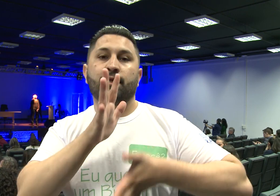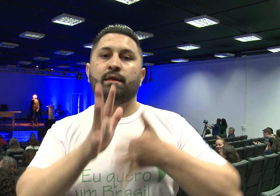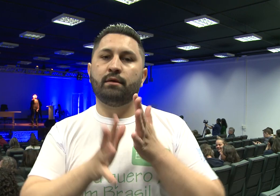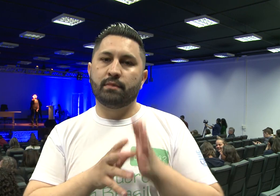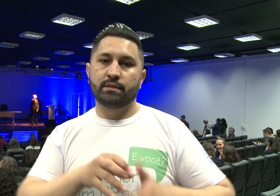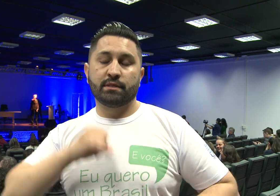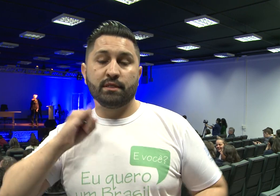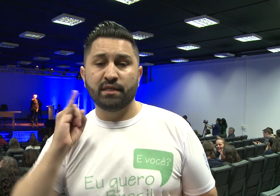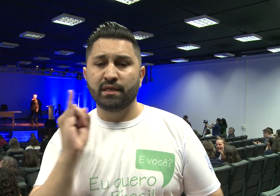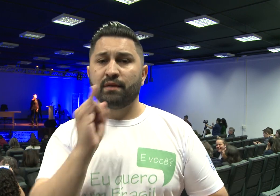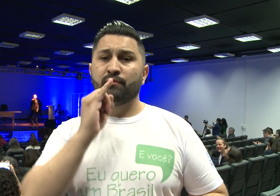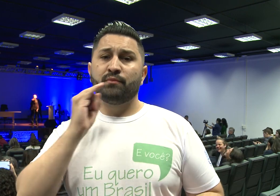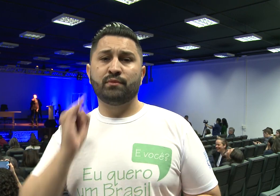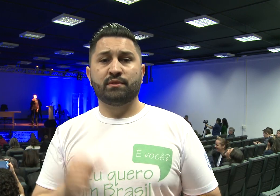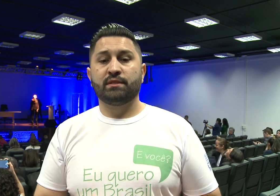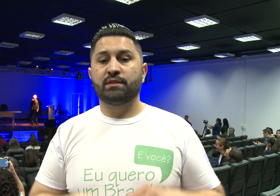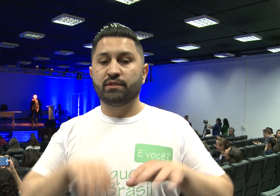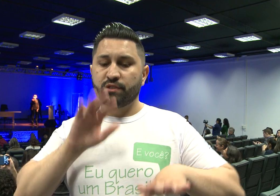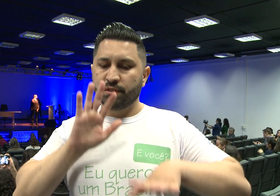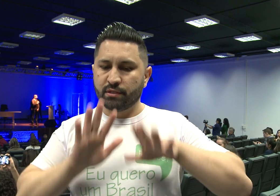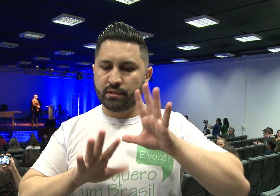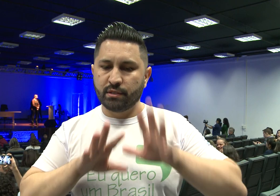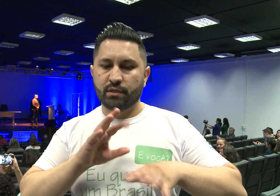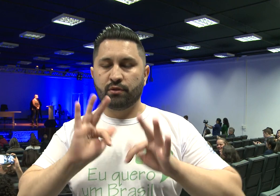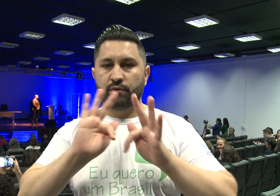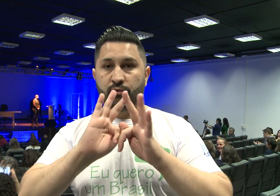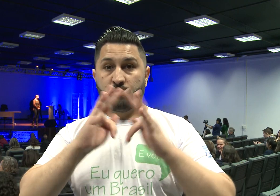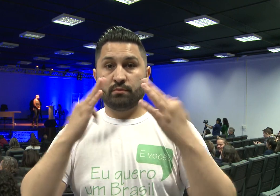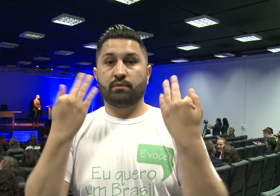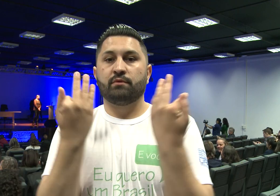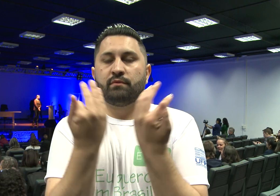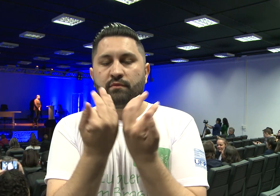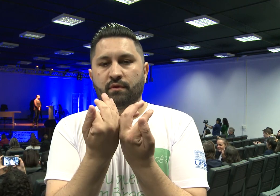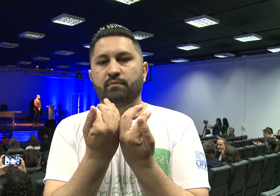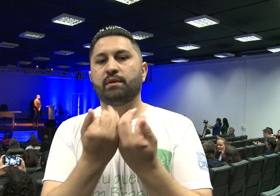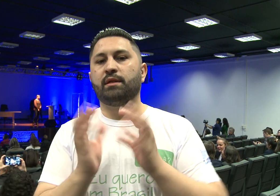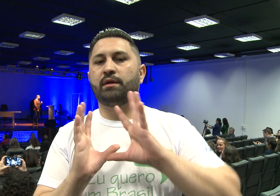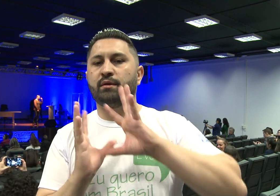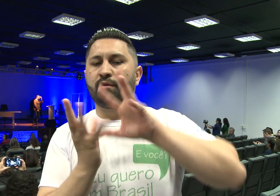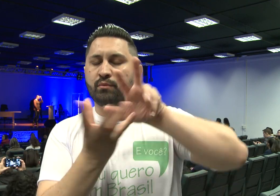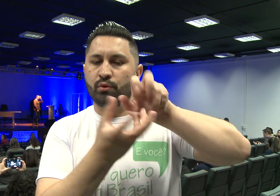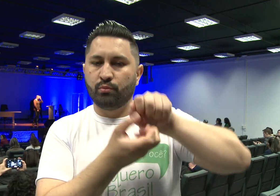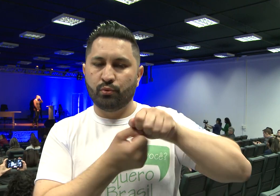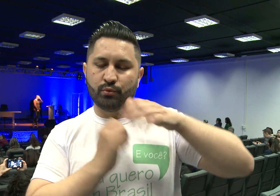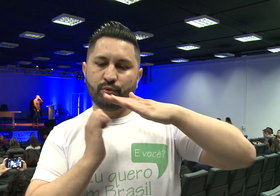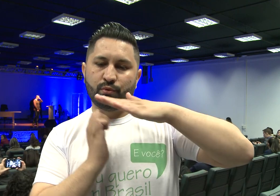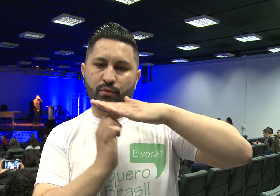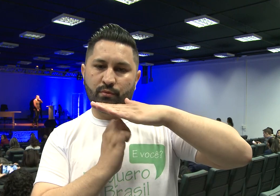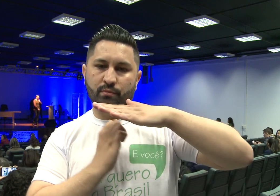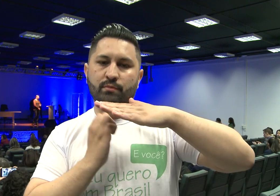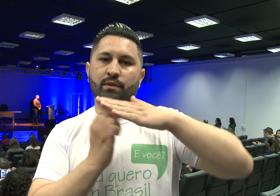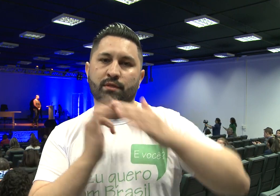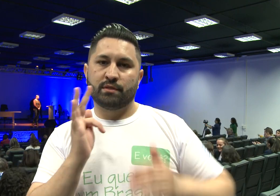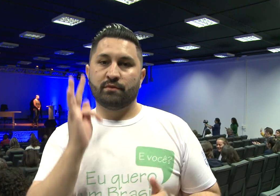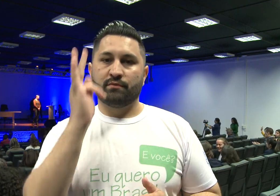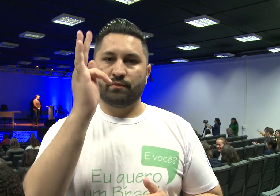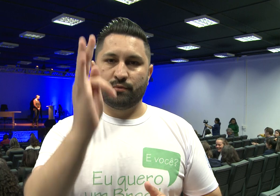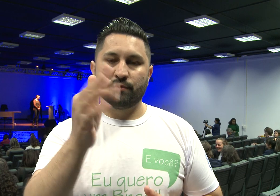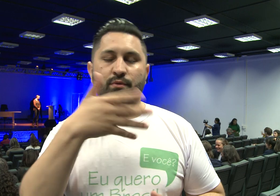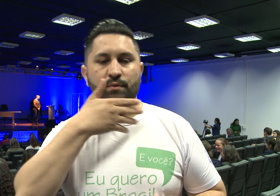libras. Isso é um fato bem importante. Pangariar um futuro melhor, dentro das empresas, dentro da